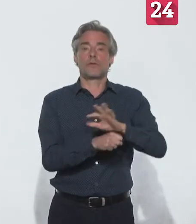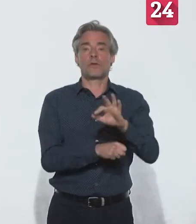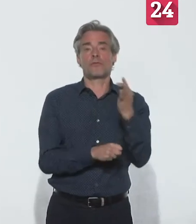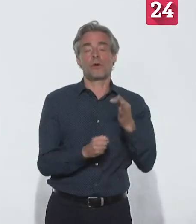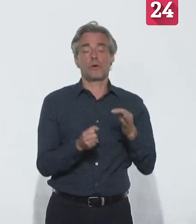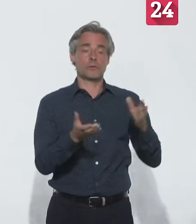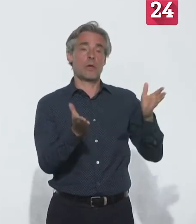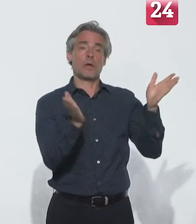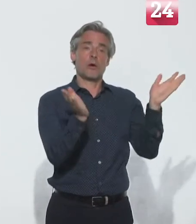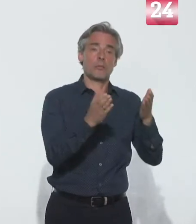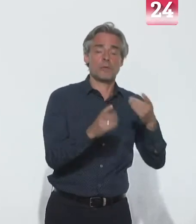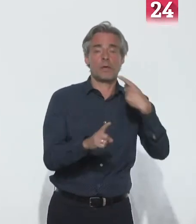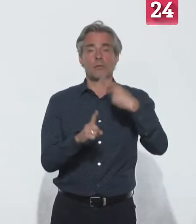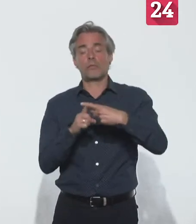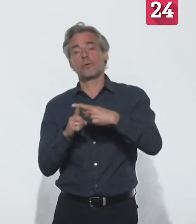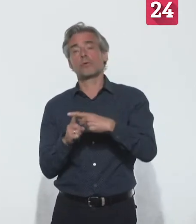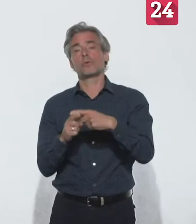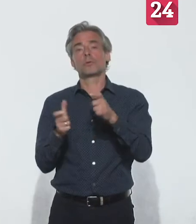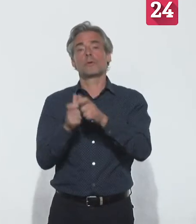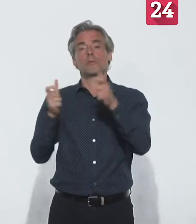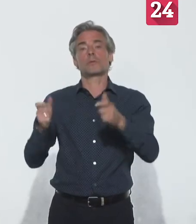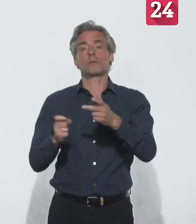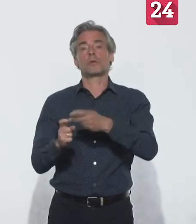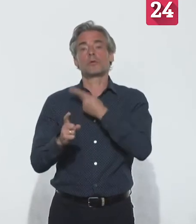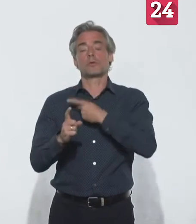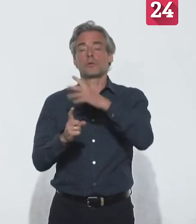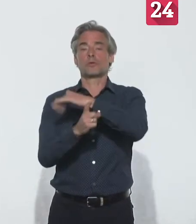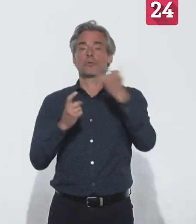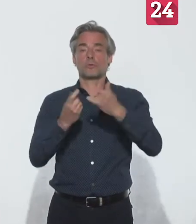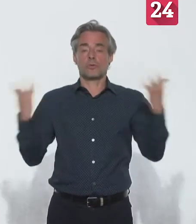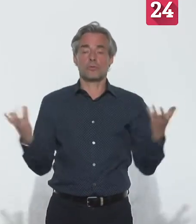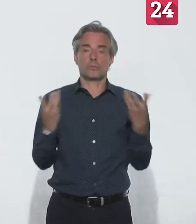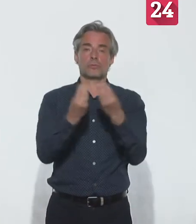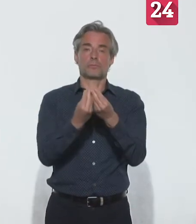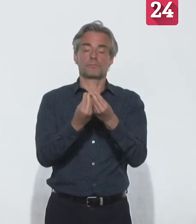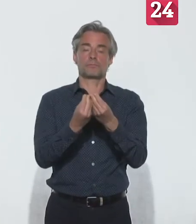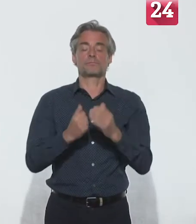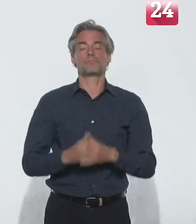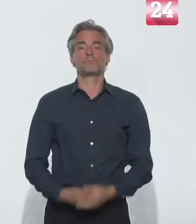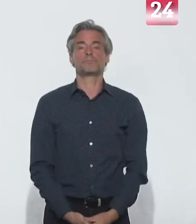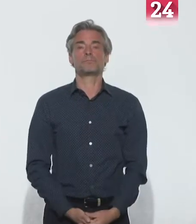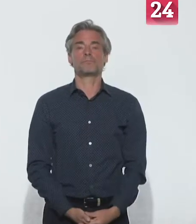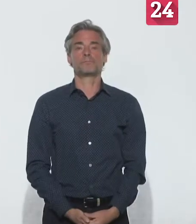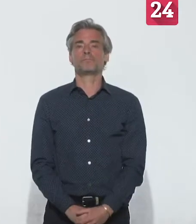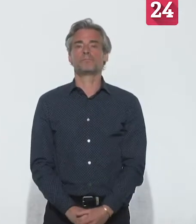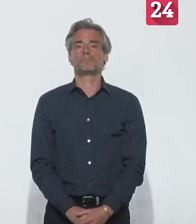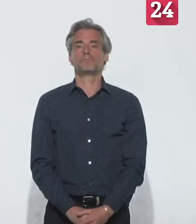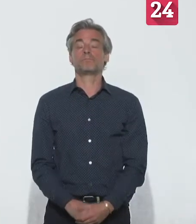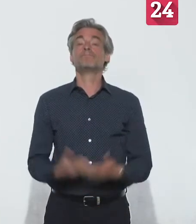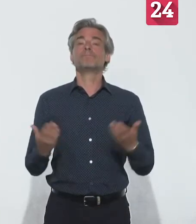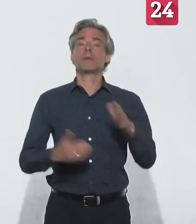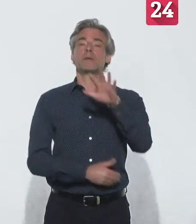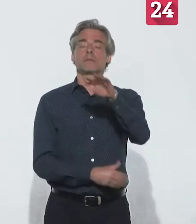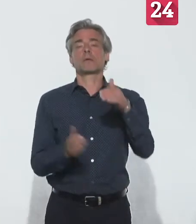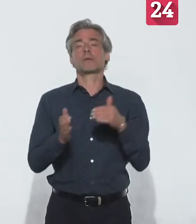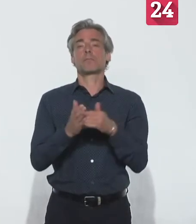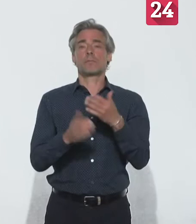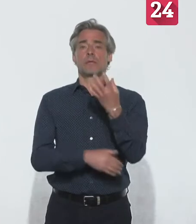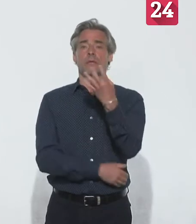additionnant les décès survenus en milieu hospitalier et au sein des établissements sociaux et médico-sociaux. 5